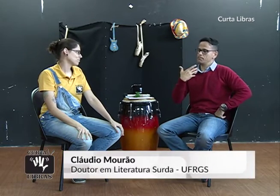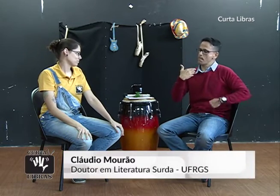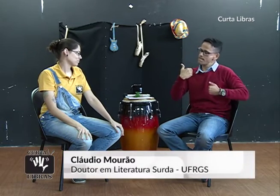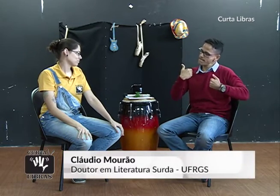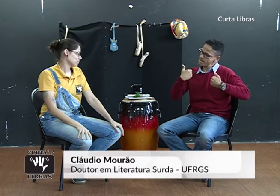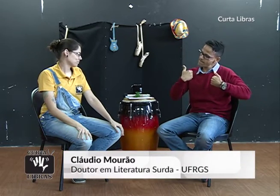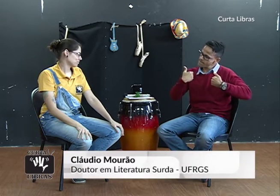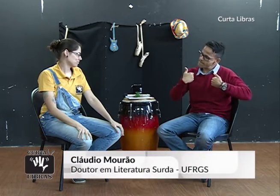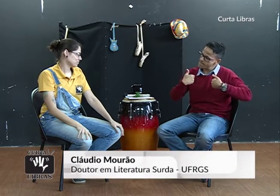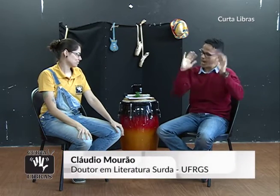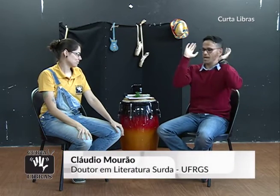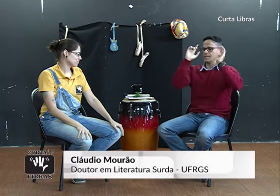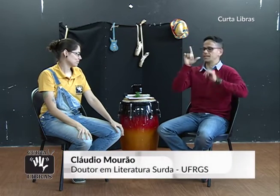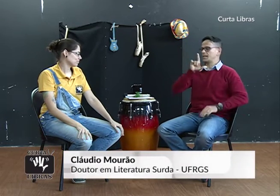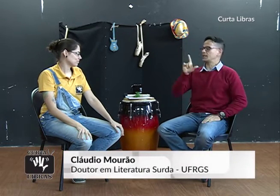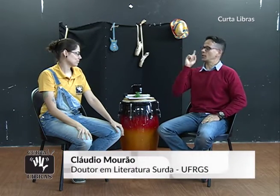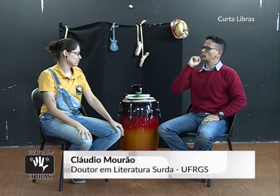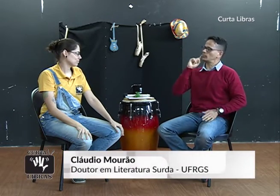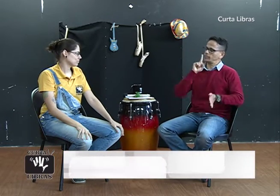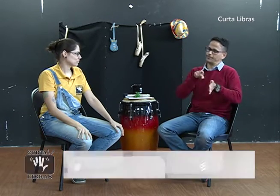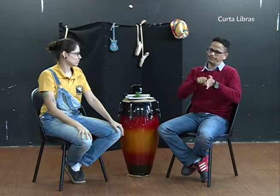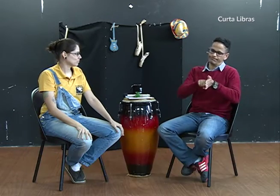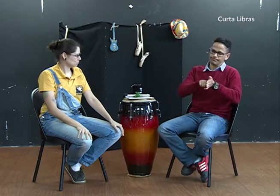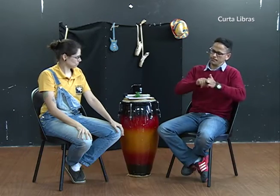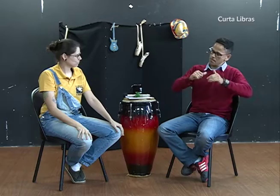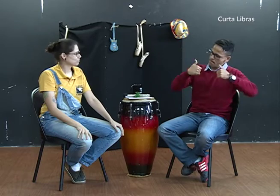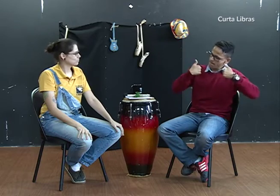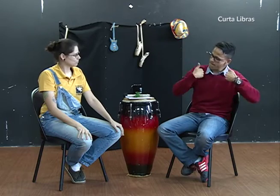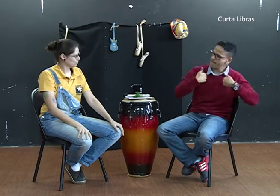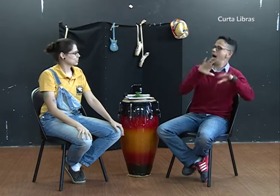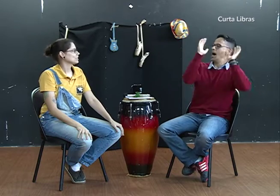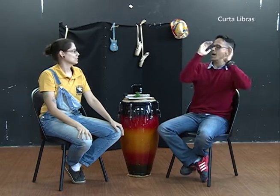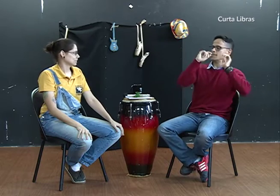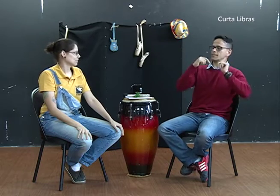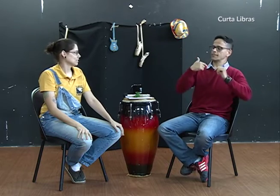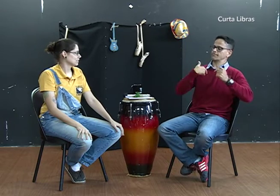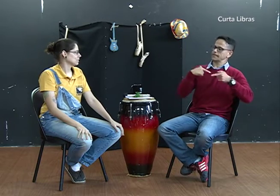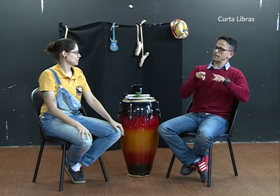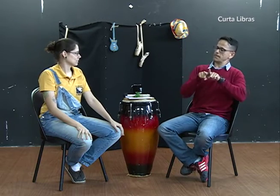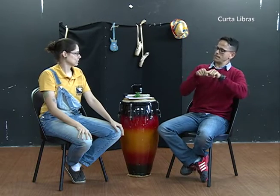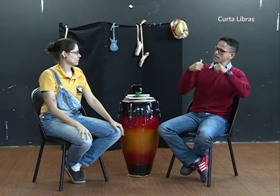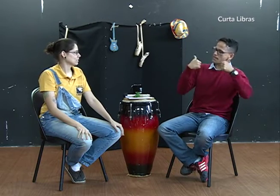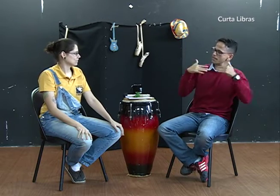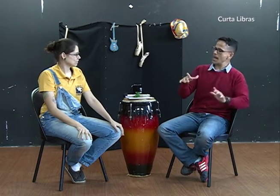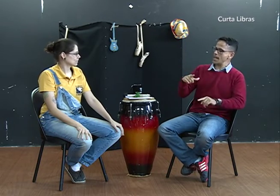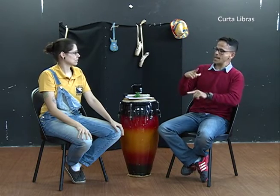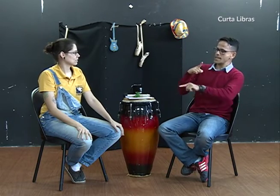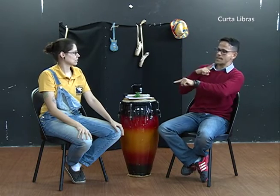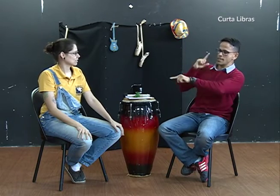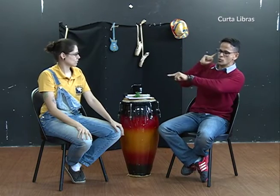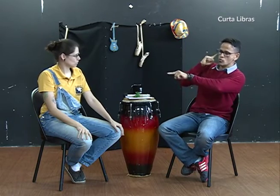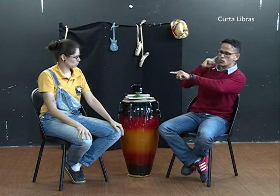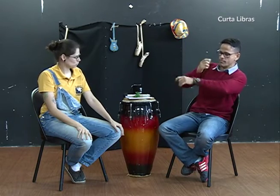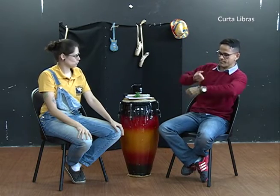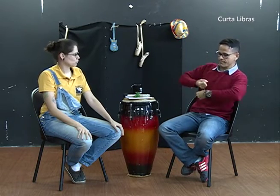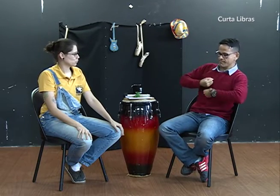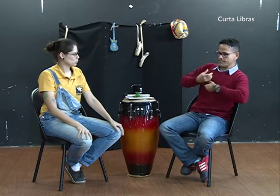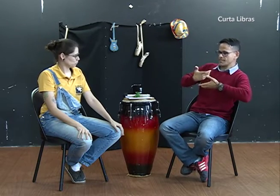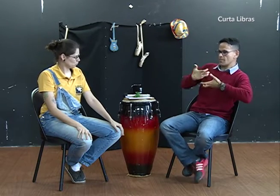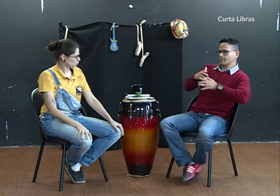No futuro, é importante que existam mais pesquisas na área de literatura surda. Eu quero ver mais surdos